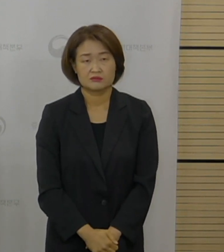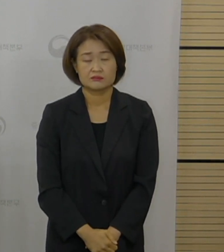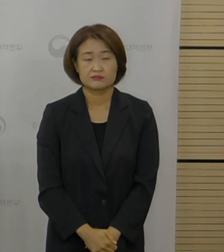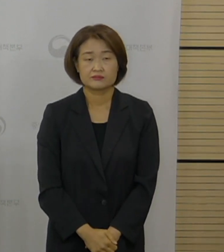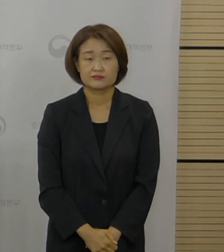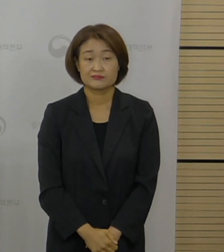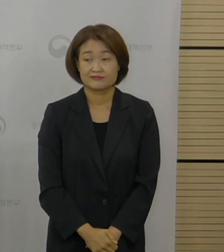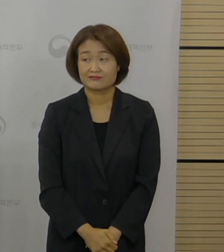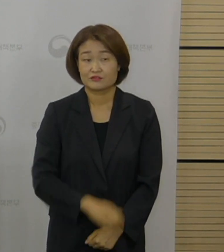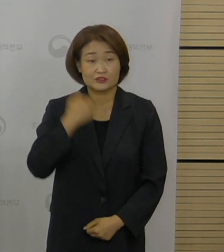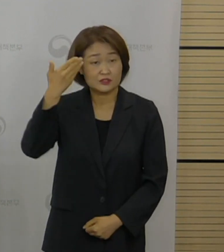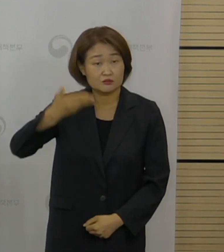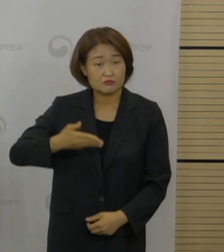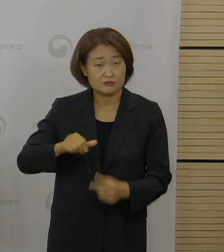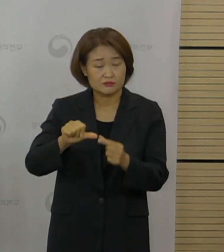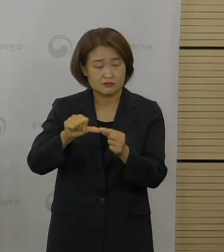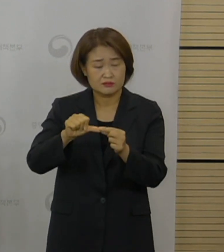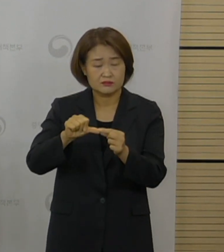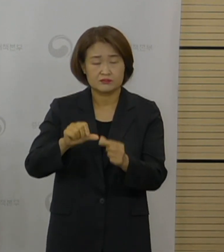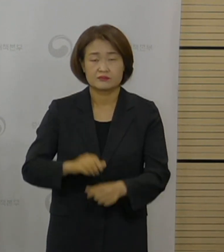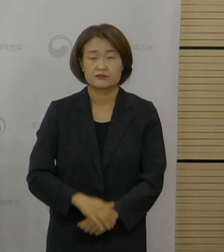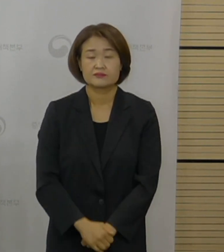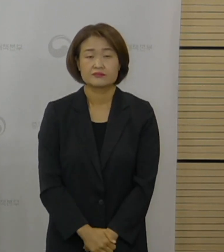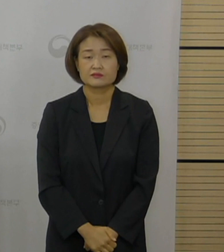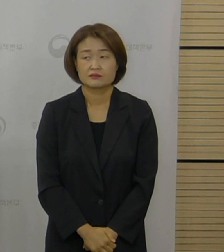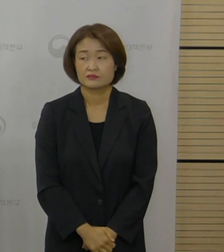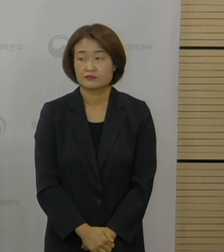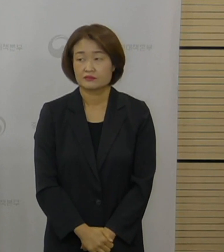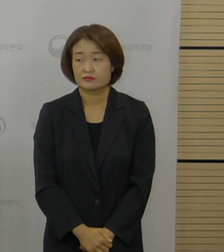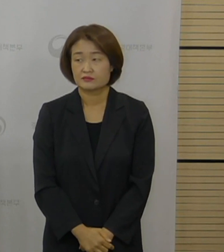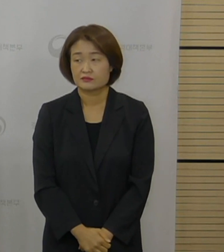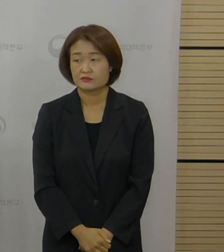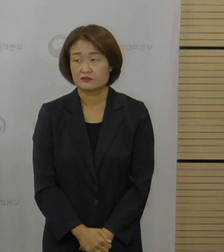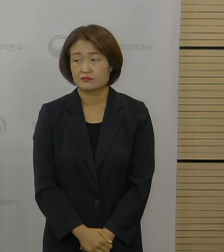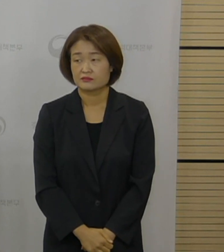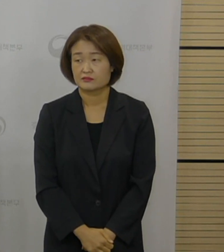현장에서 다섯 번째로 질문 준 내용입니다.